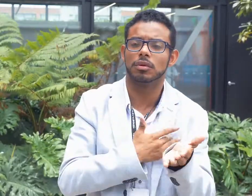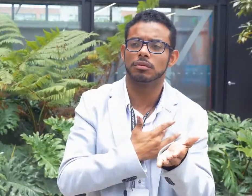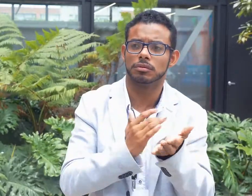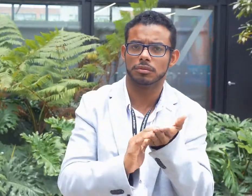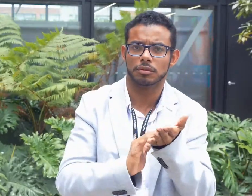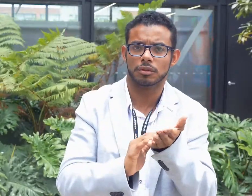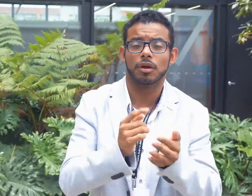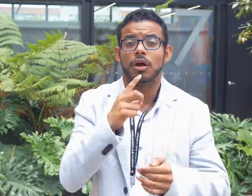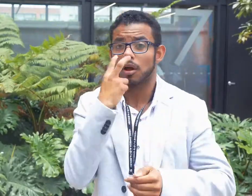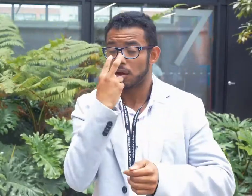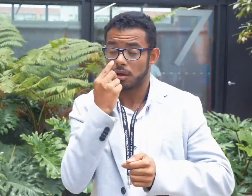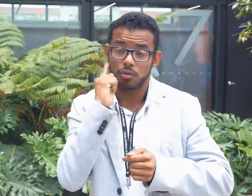señas.